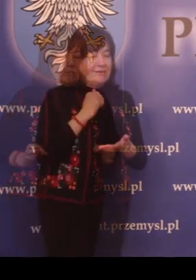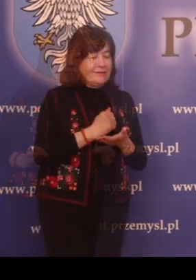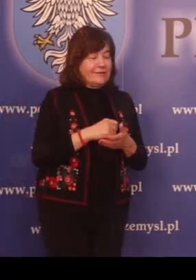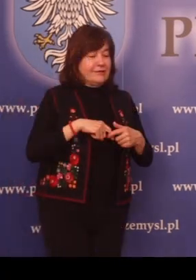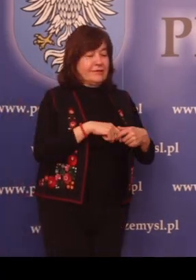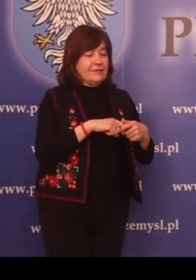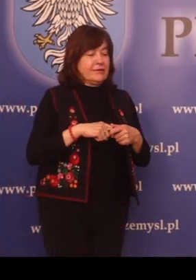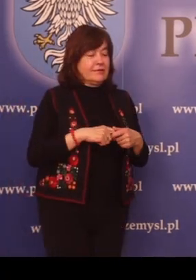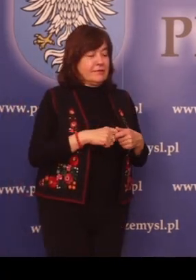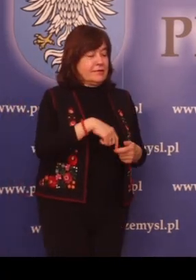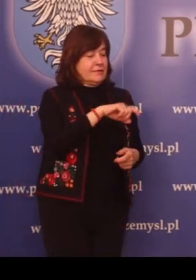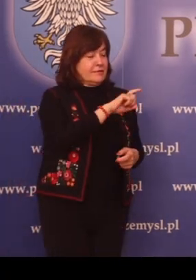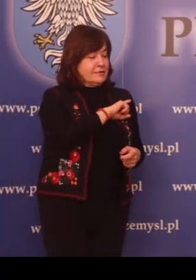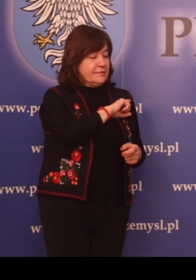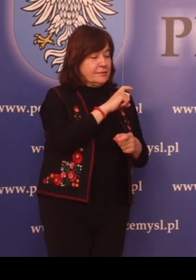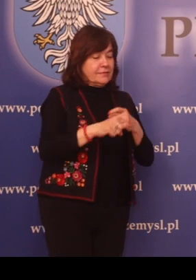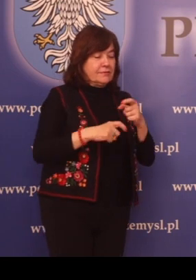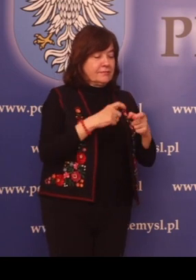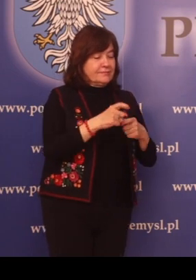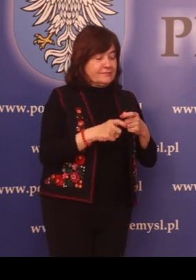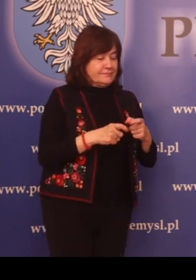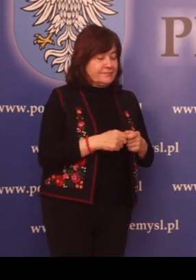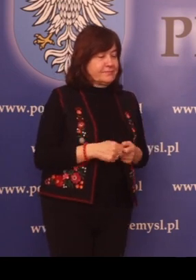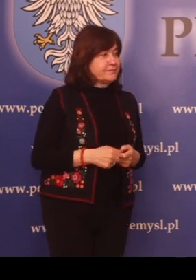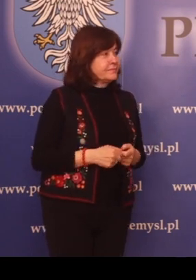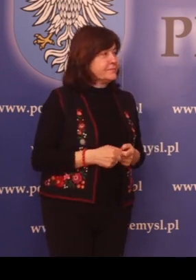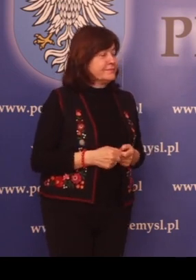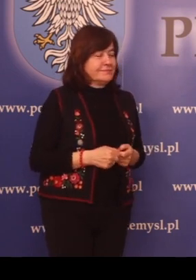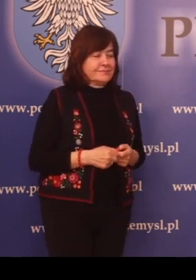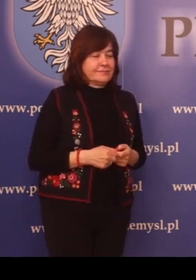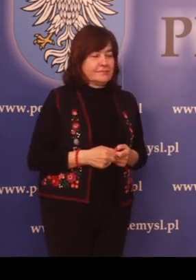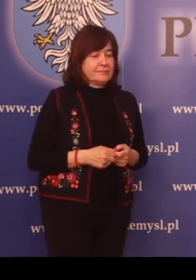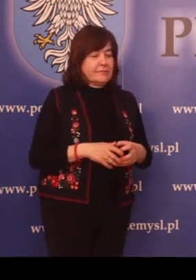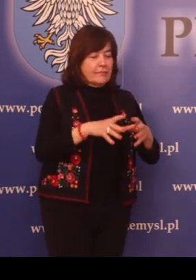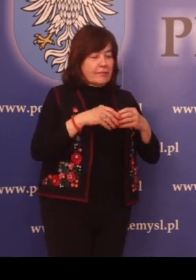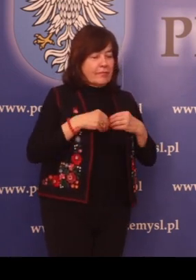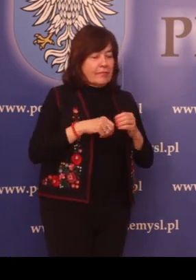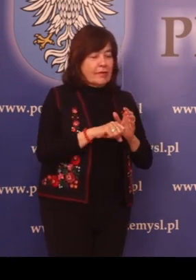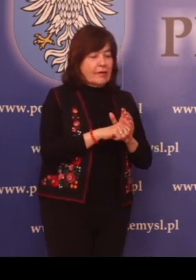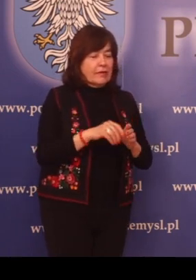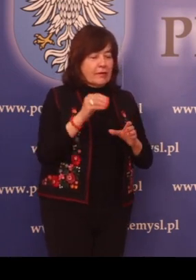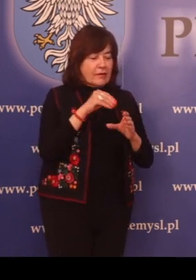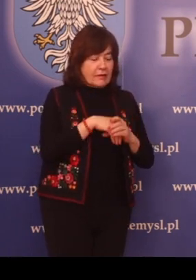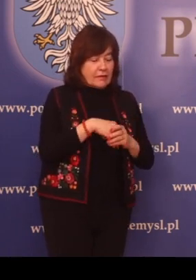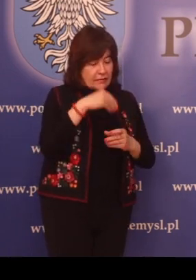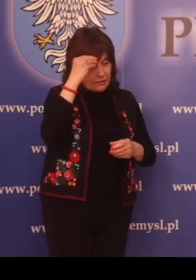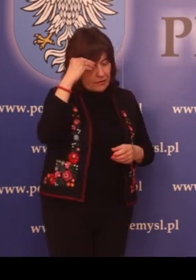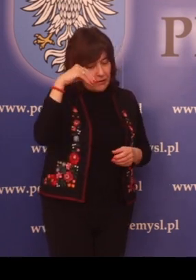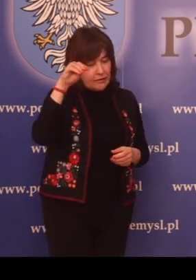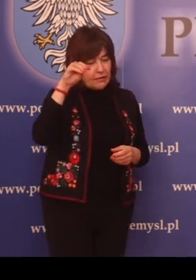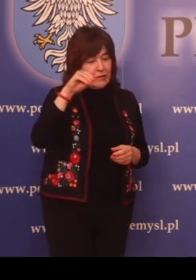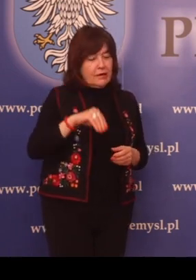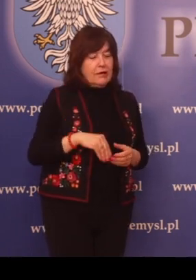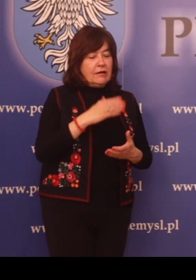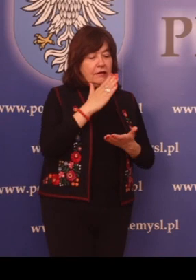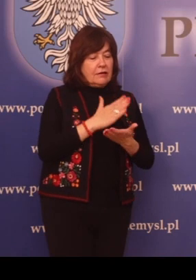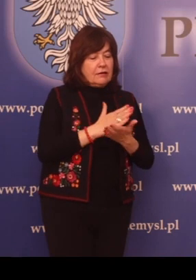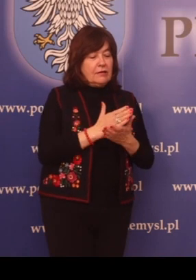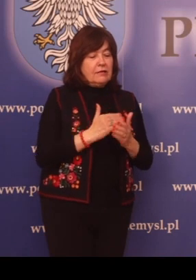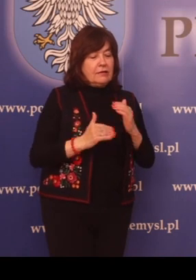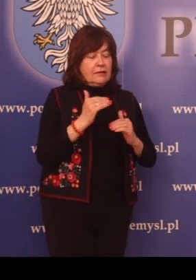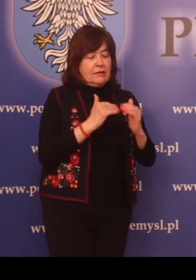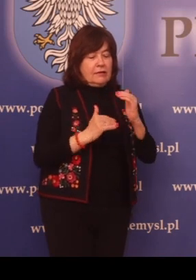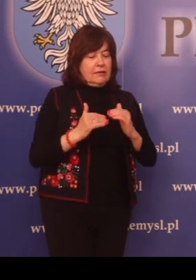Sprawy związane z nadzorem budowlanym. Przyjmowanie od inwestora zawiadomień o zakończeniu